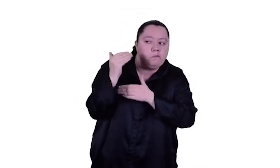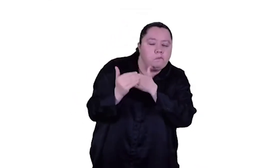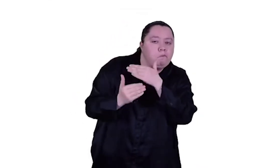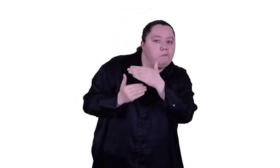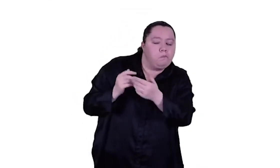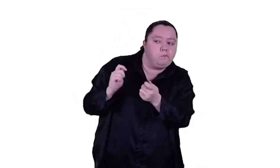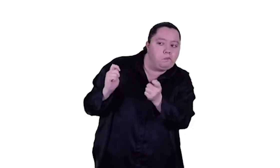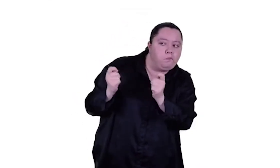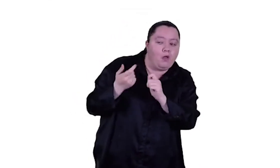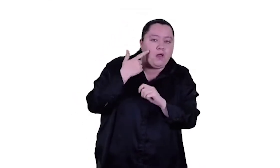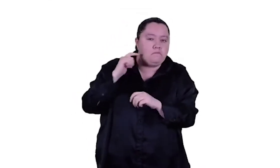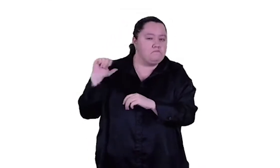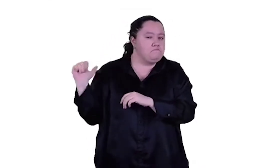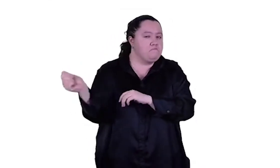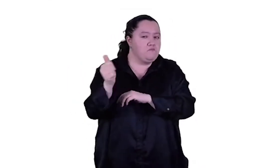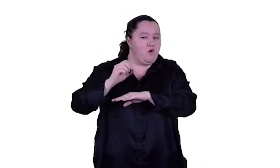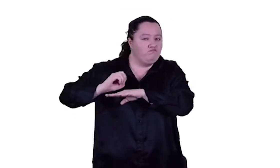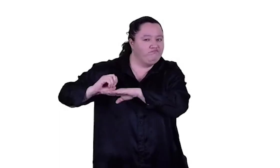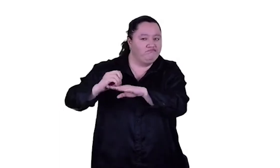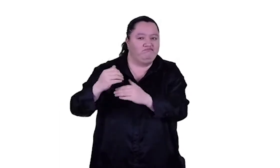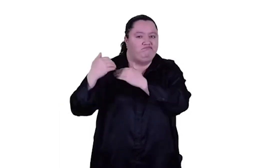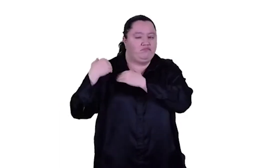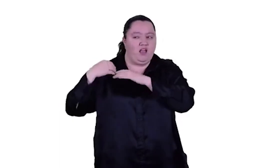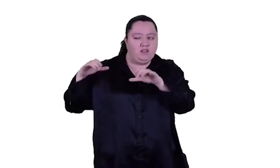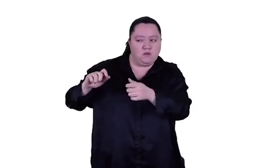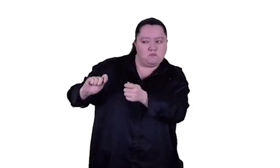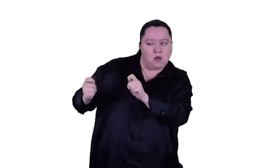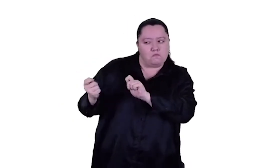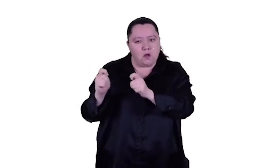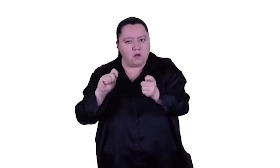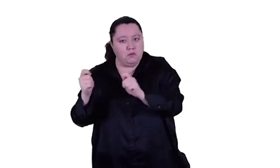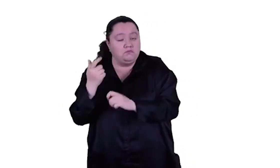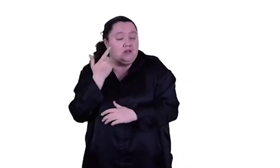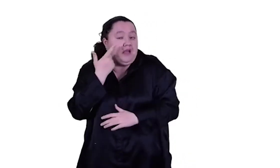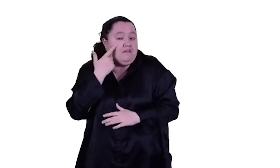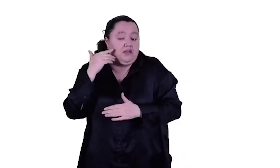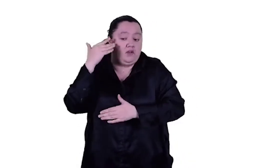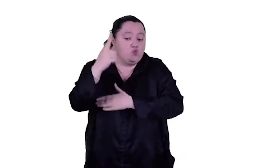cómo evoluciona esperar que esos organismos hagan las adaptaciones correspondientes